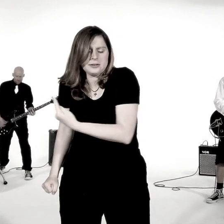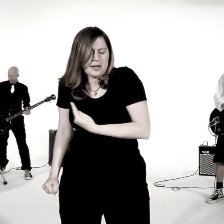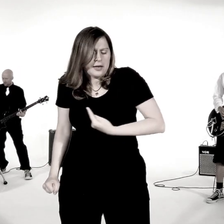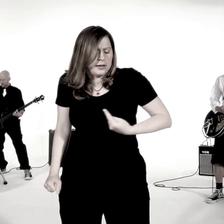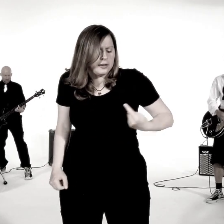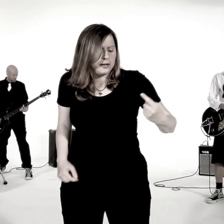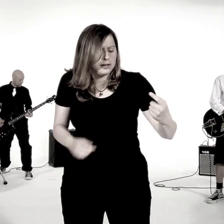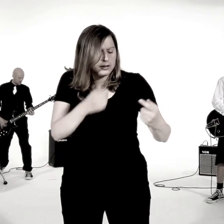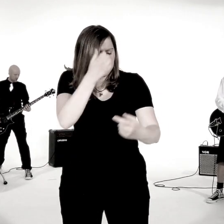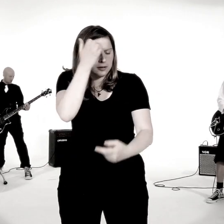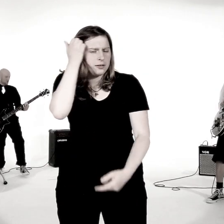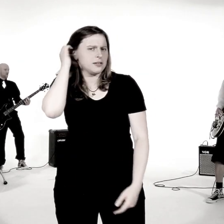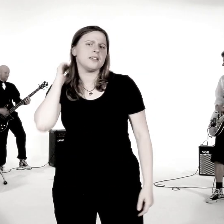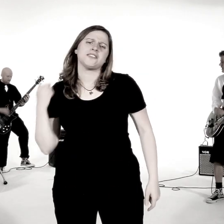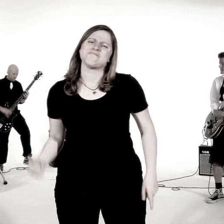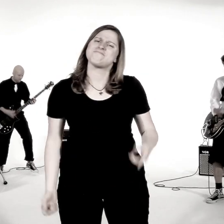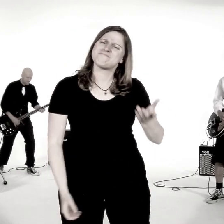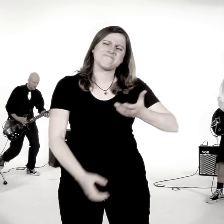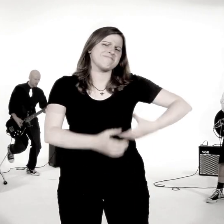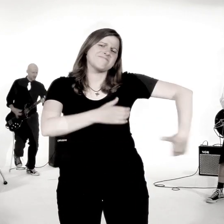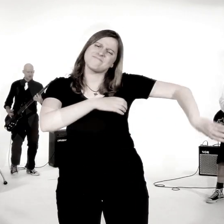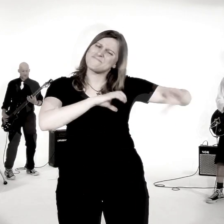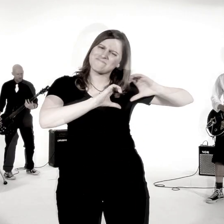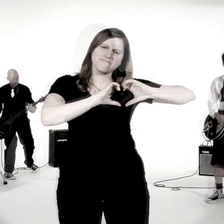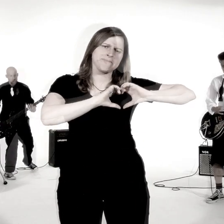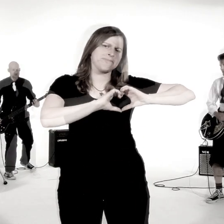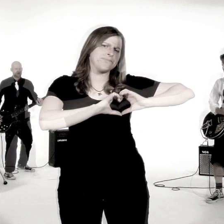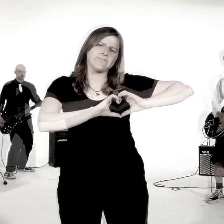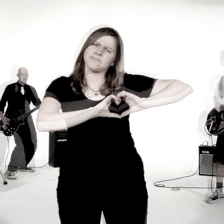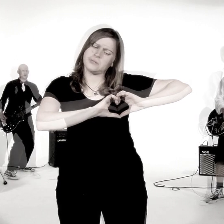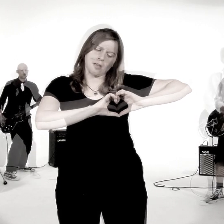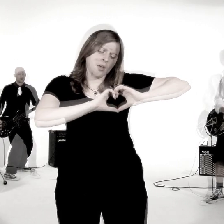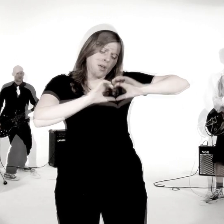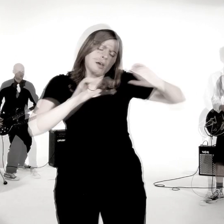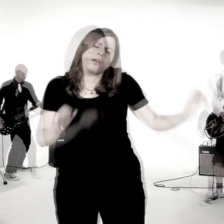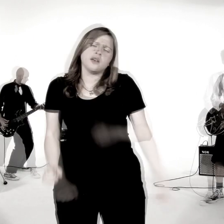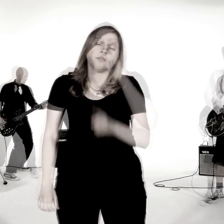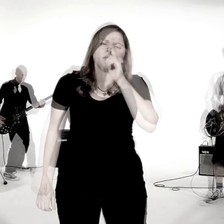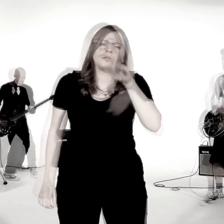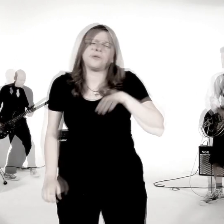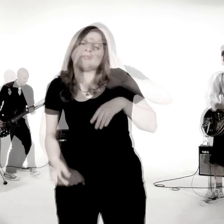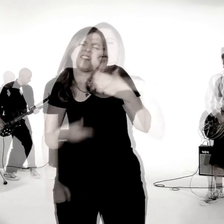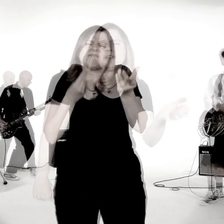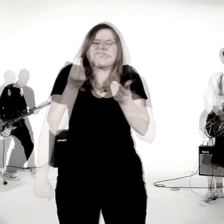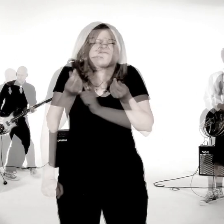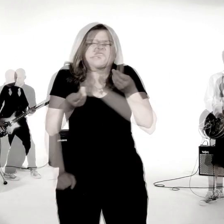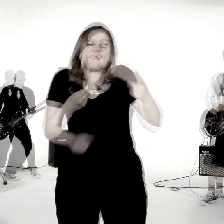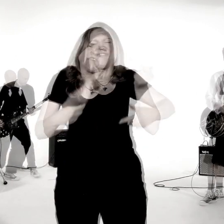sein. Es ist nicht Liebe, es ist nur das Gefühl, nicht